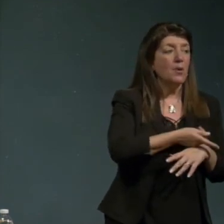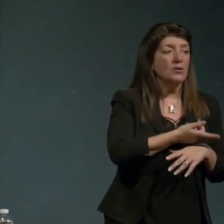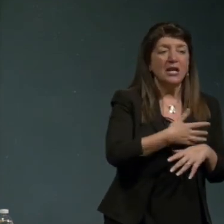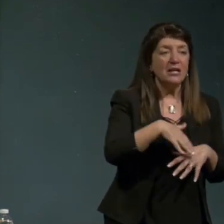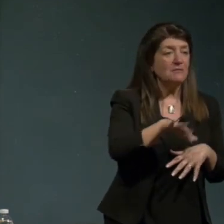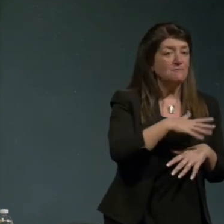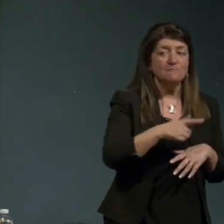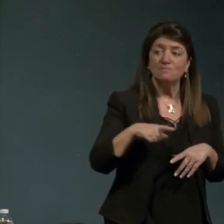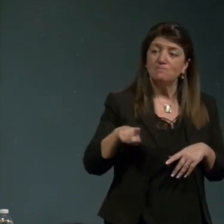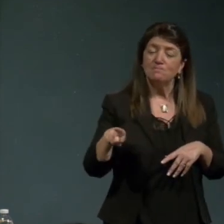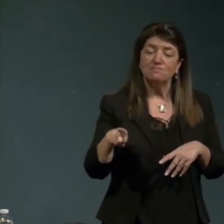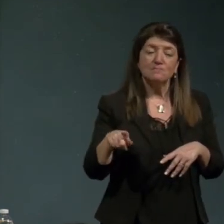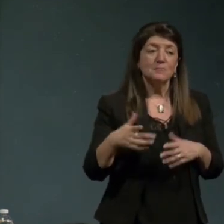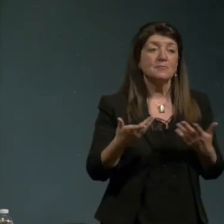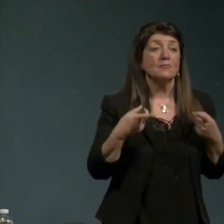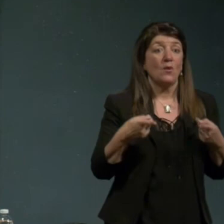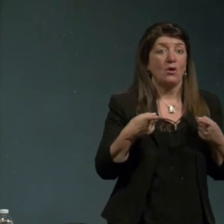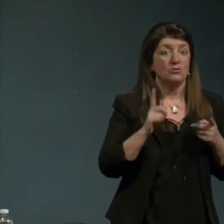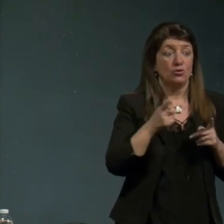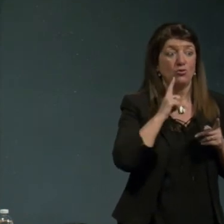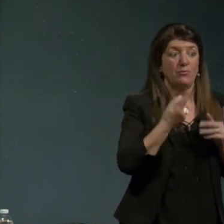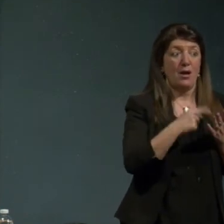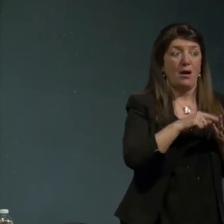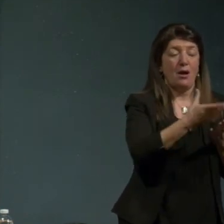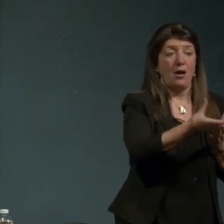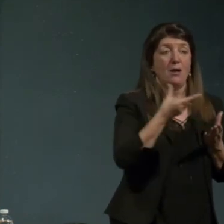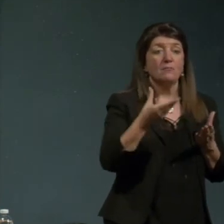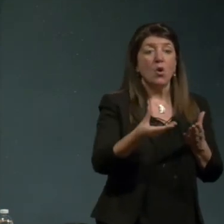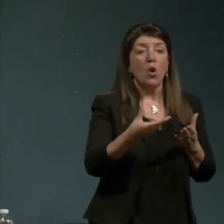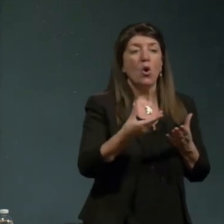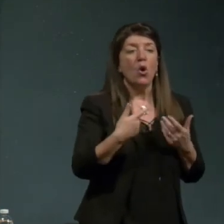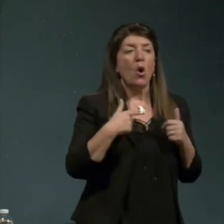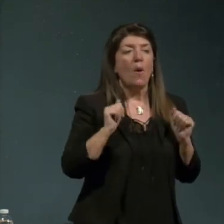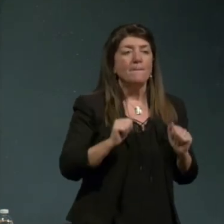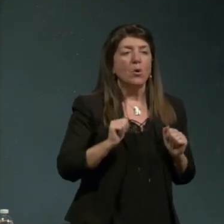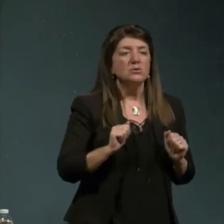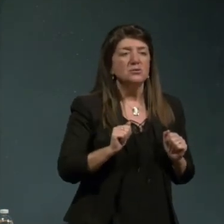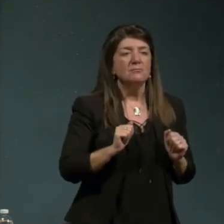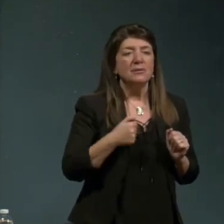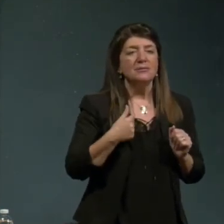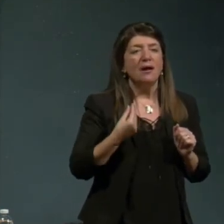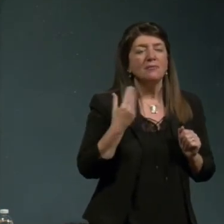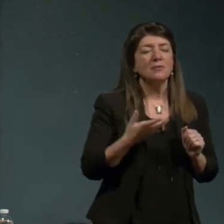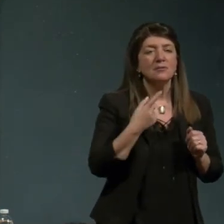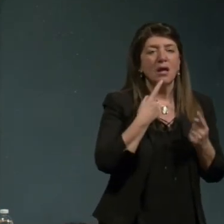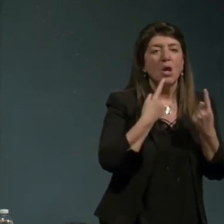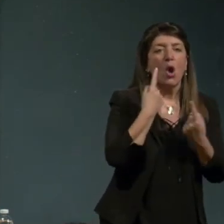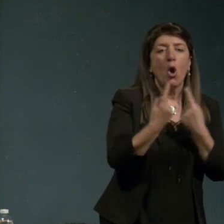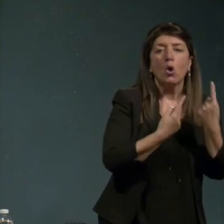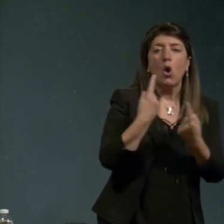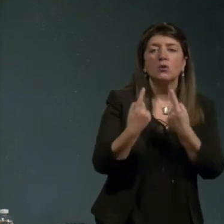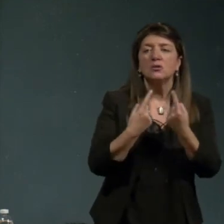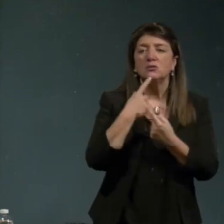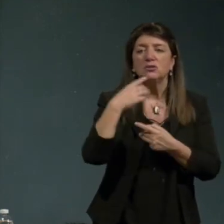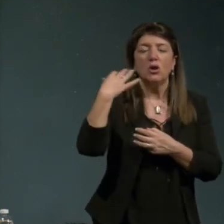è la possibilità di migliore le condizioni di pensare di